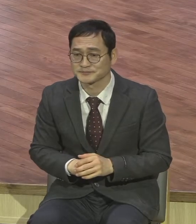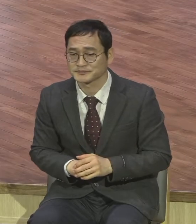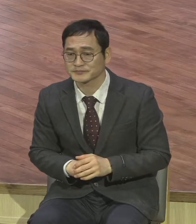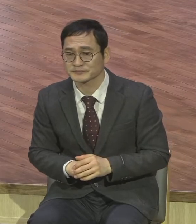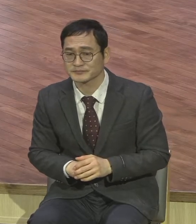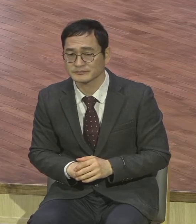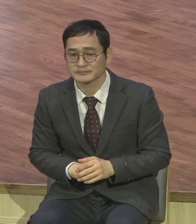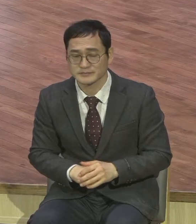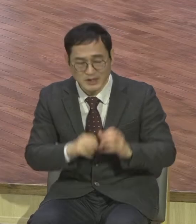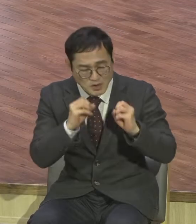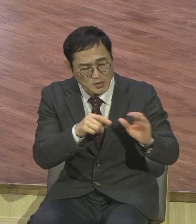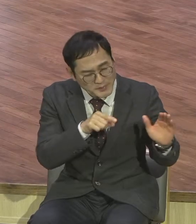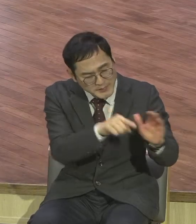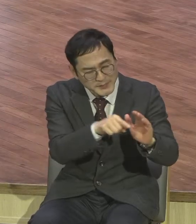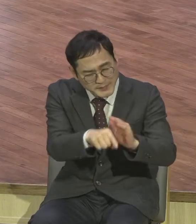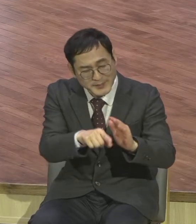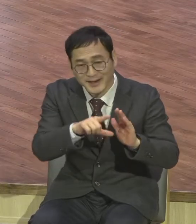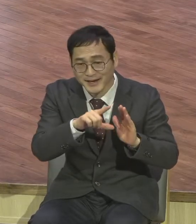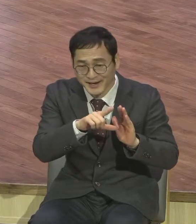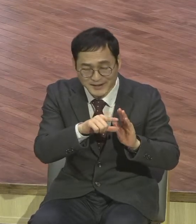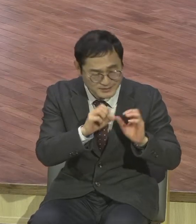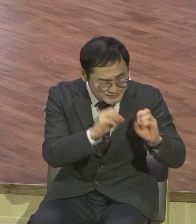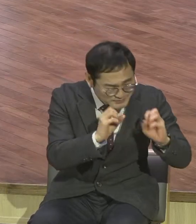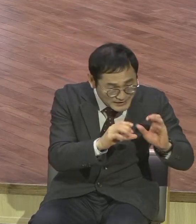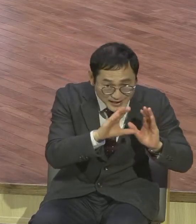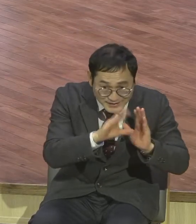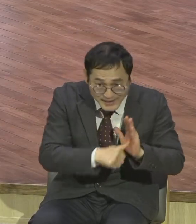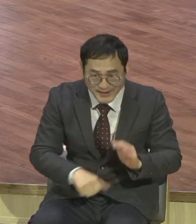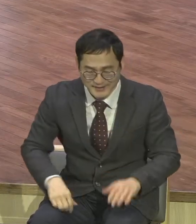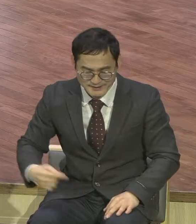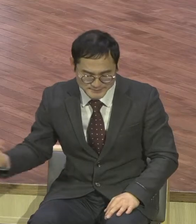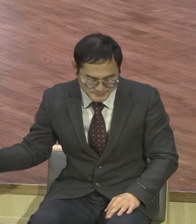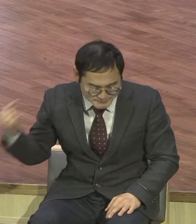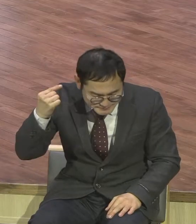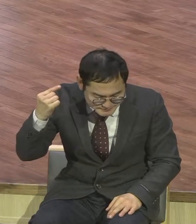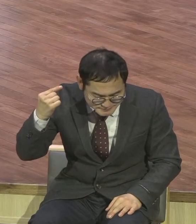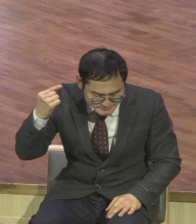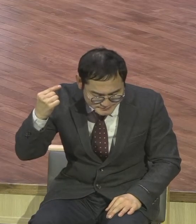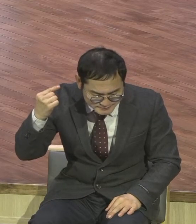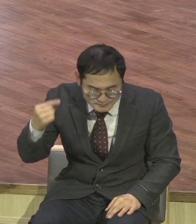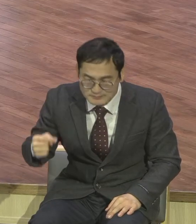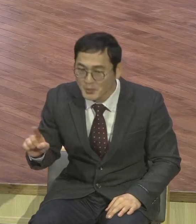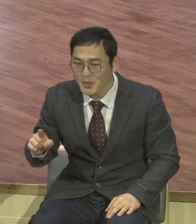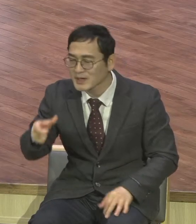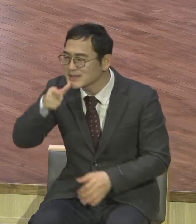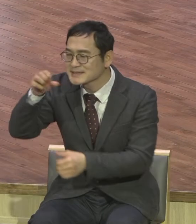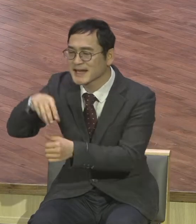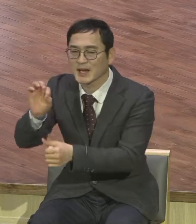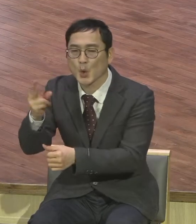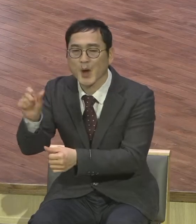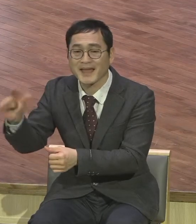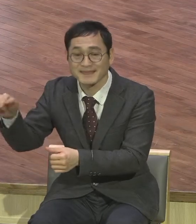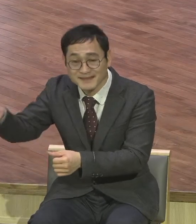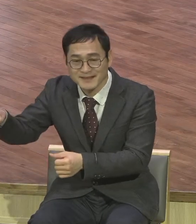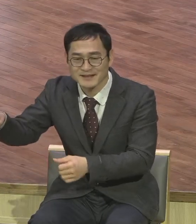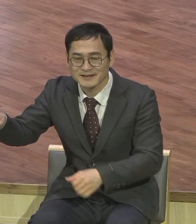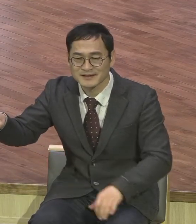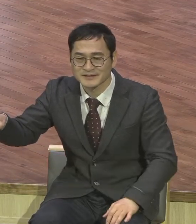당시 감옥에 있던 세례요한이 자기 제자들을 예수님께 보내가지고